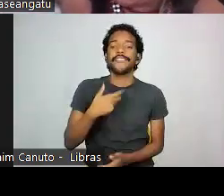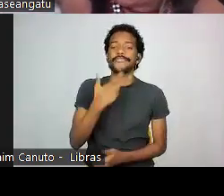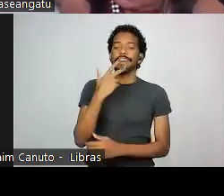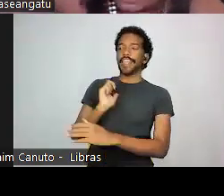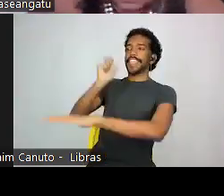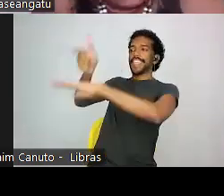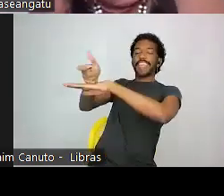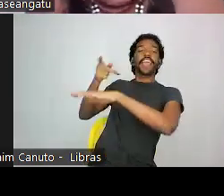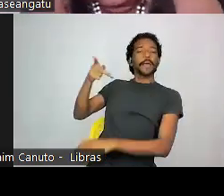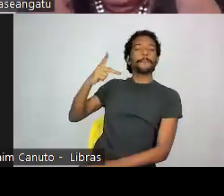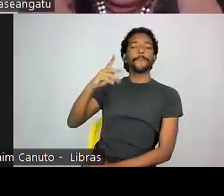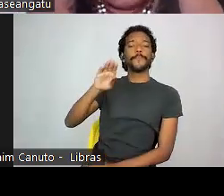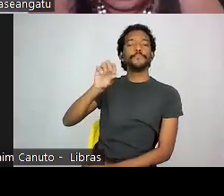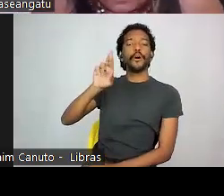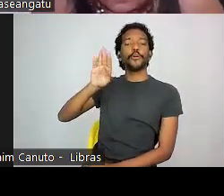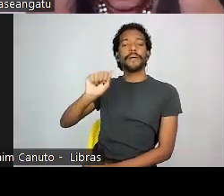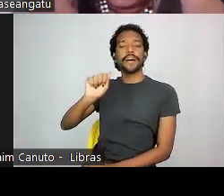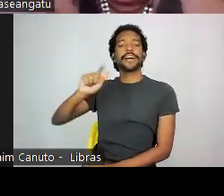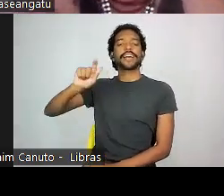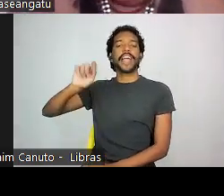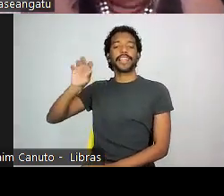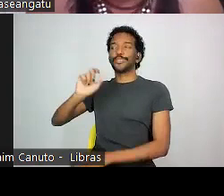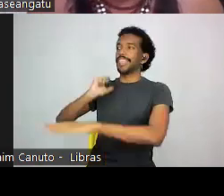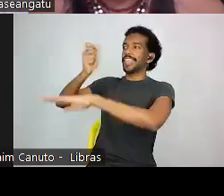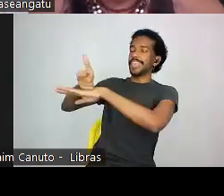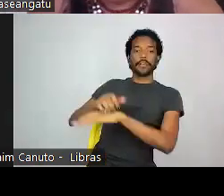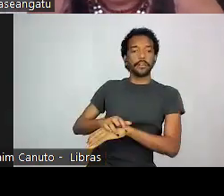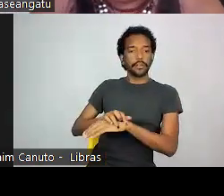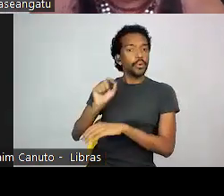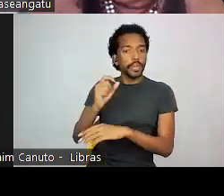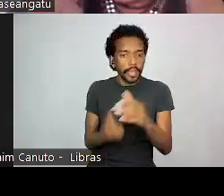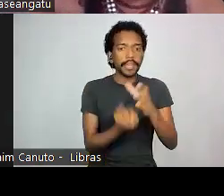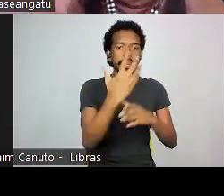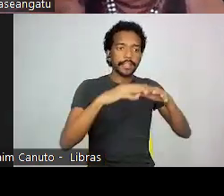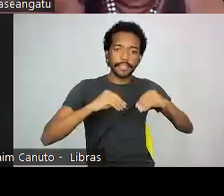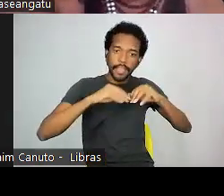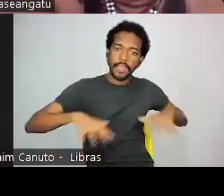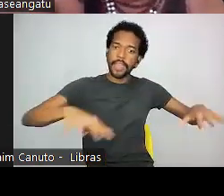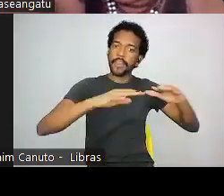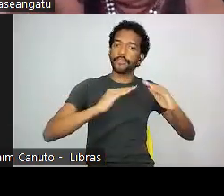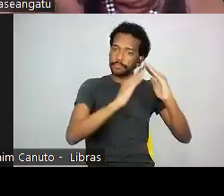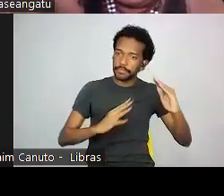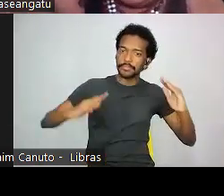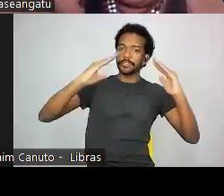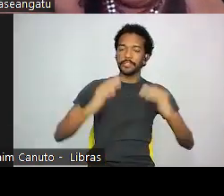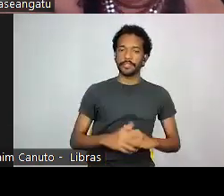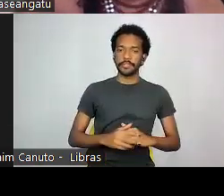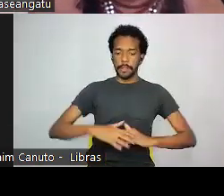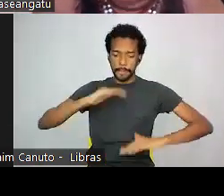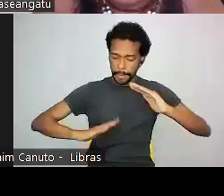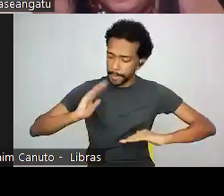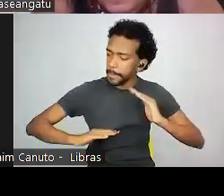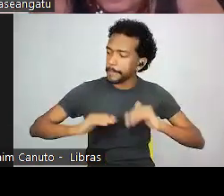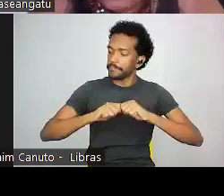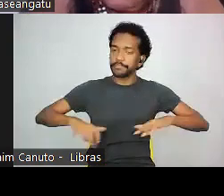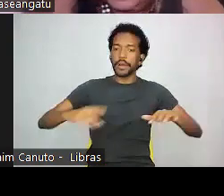no lugar de borba gato de uma mulher indígena ou uma indígena, faz um terreiro. Faz um terreiro para tocar ou balançar maracá uma vez por